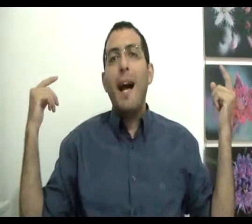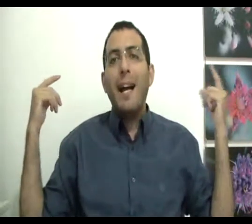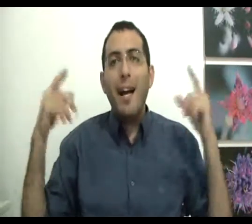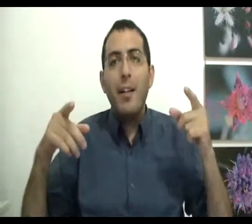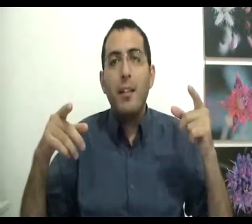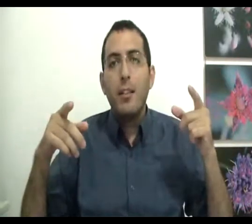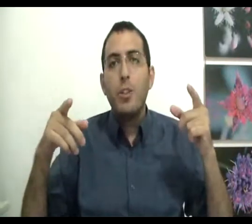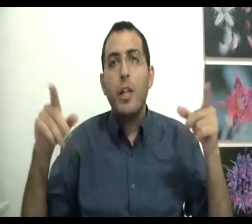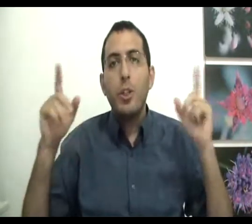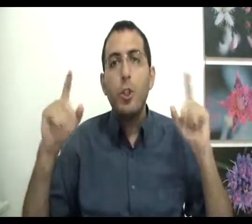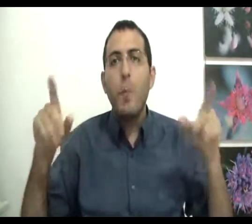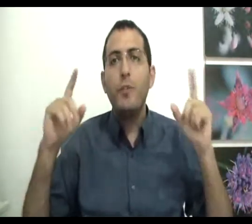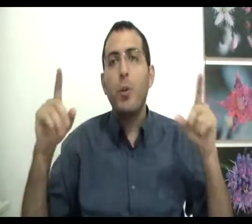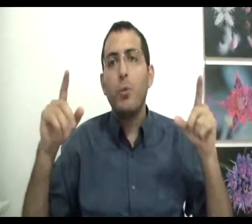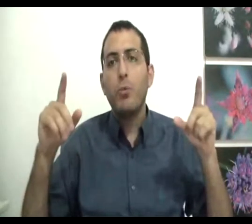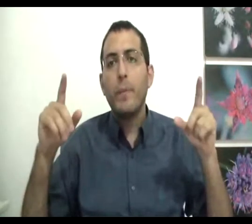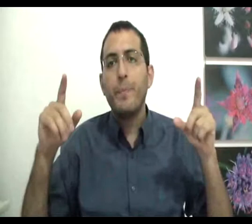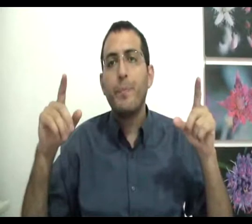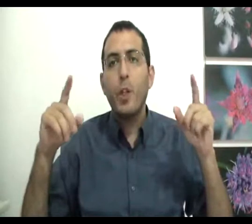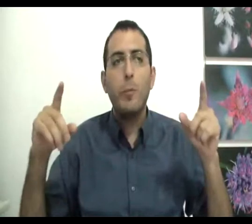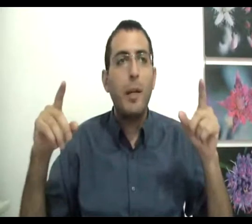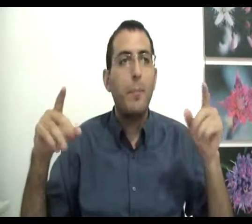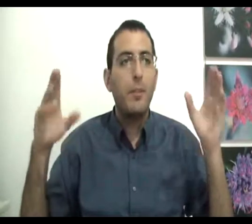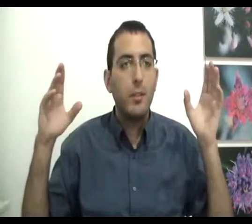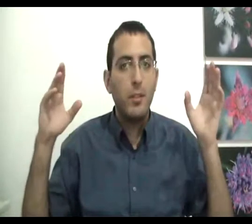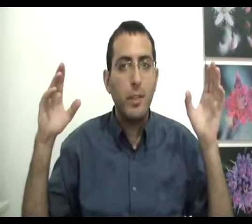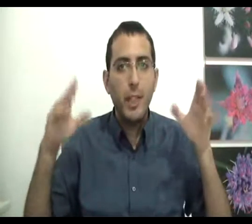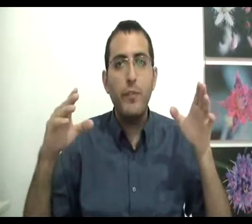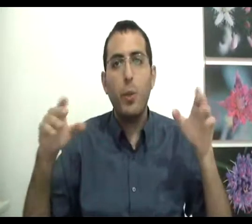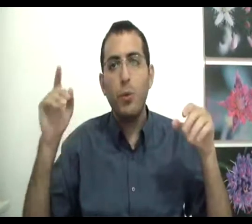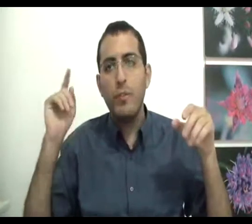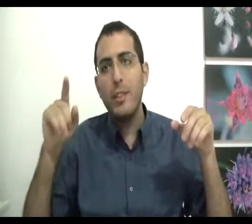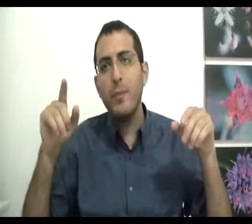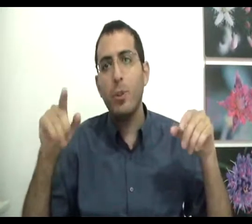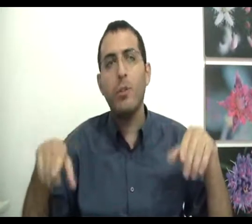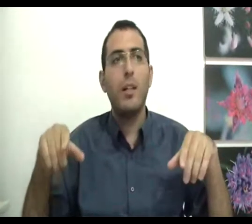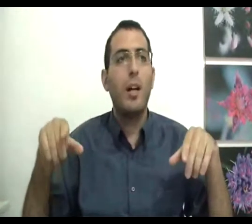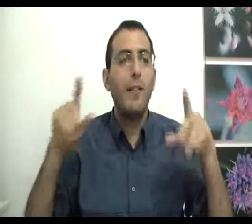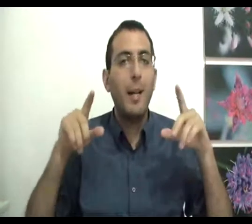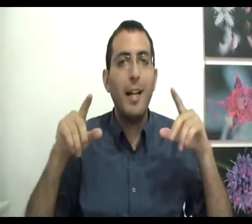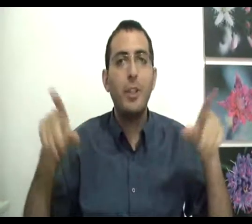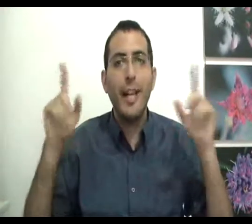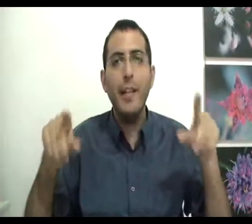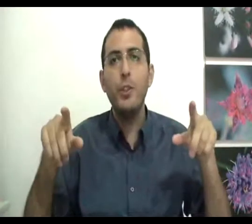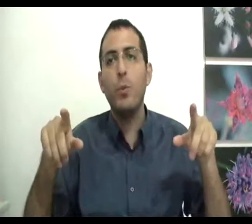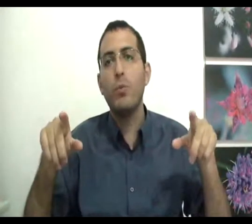ומאחר שאין שום אפשרות עוד פעם, יש אפשרות וצריך למצוא אותה, אבל מאחר שאין אפשרות